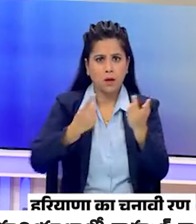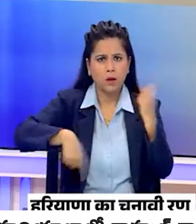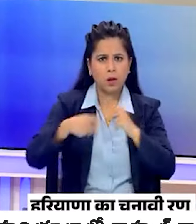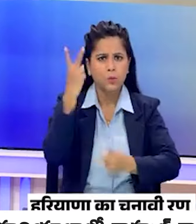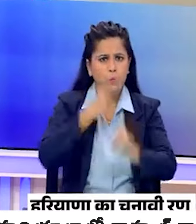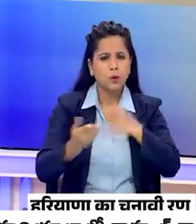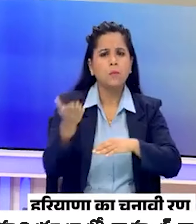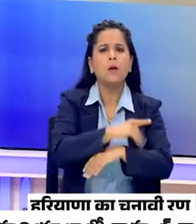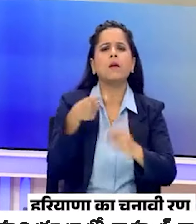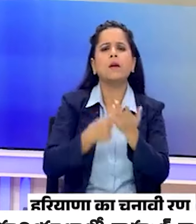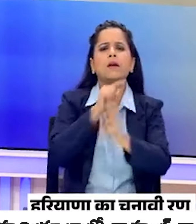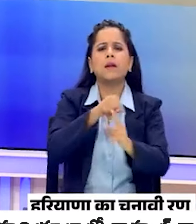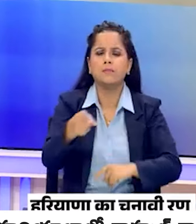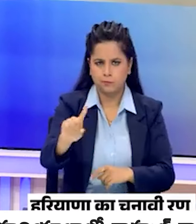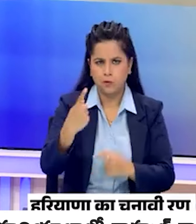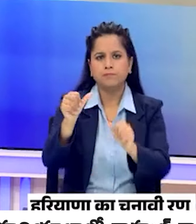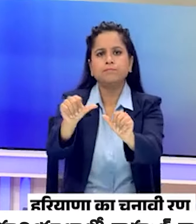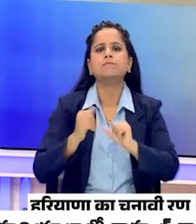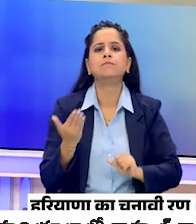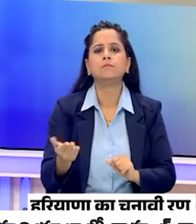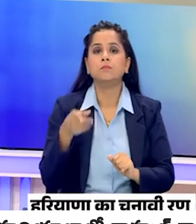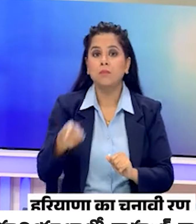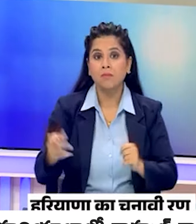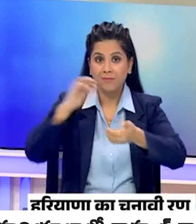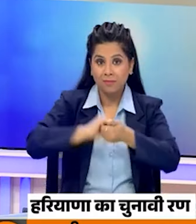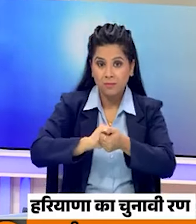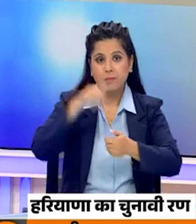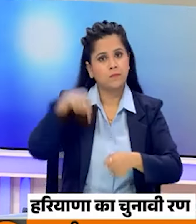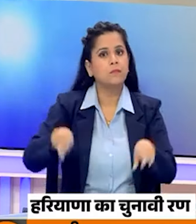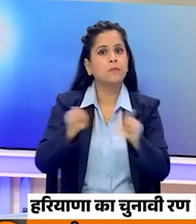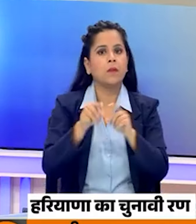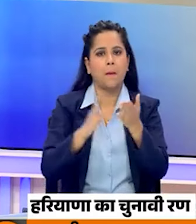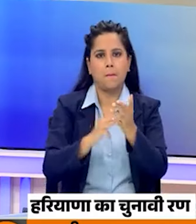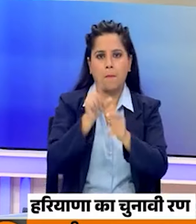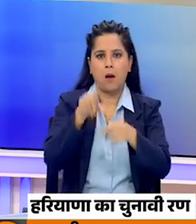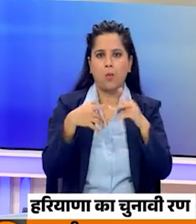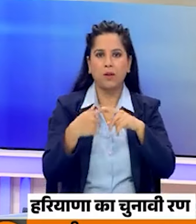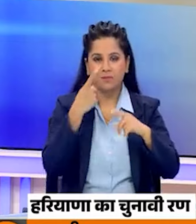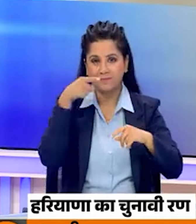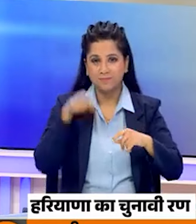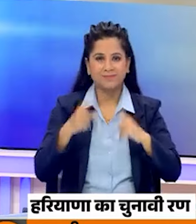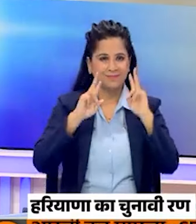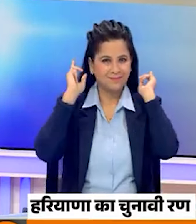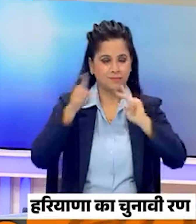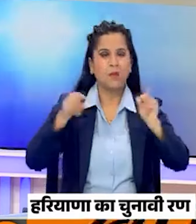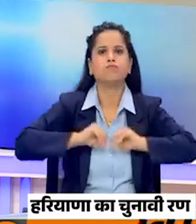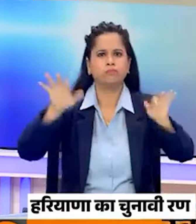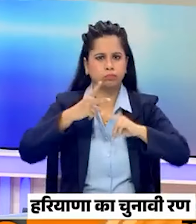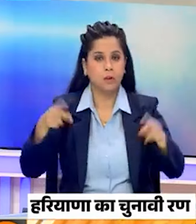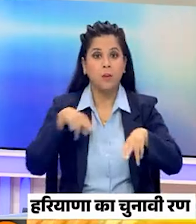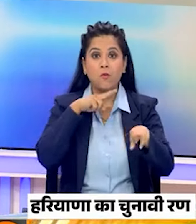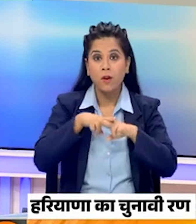पहले आरक्षण परदेश जवाब उधर गठ बंदन के लिए आज भी मायवती करेंगे प्रचार वही फरिदाबाद से आप